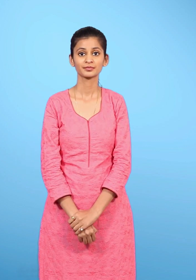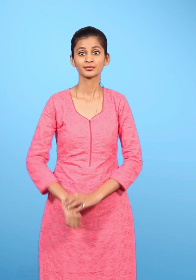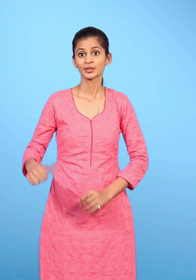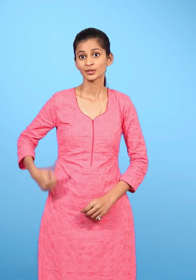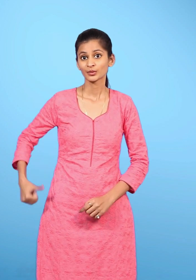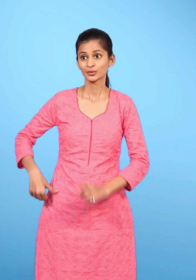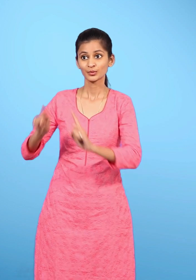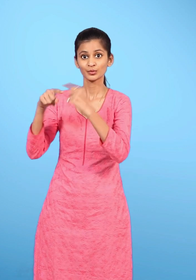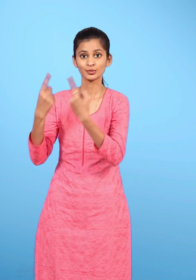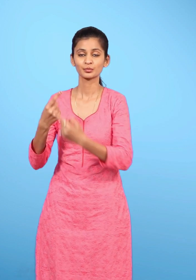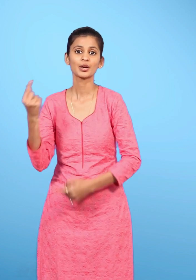टॉयलेट का उपयोग